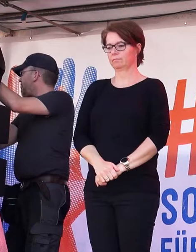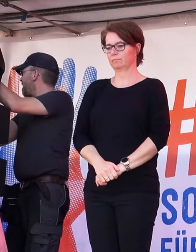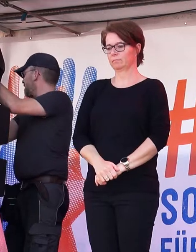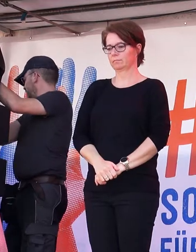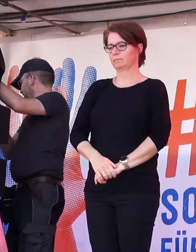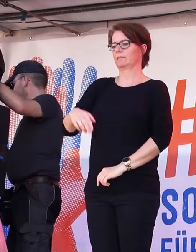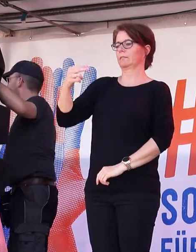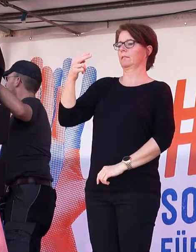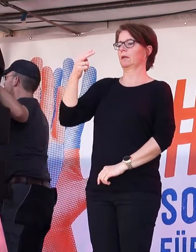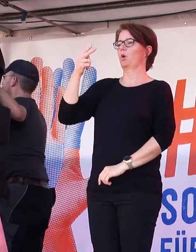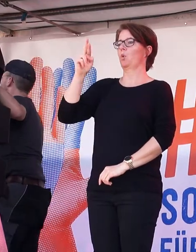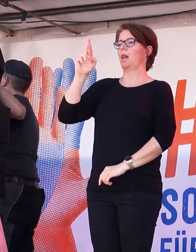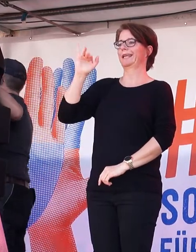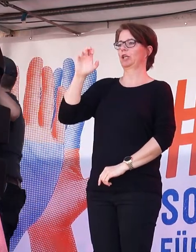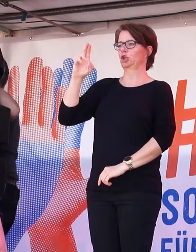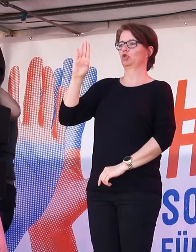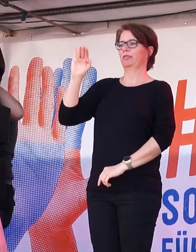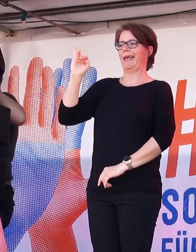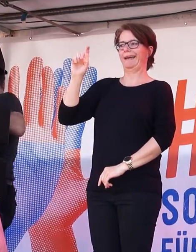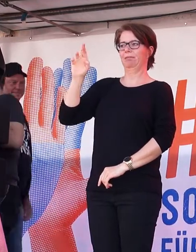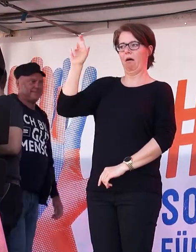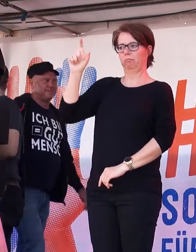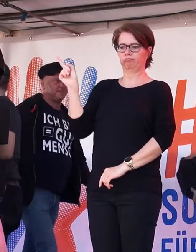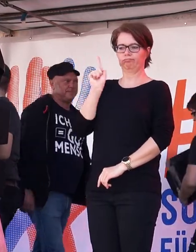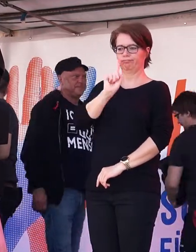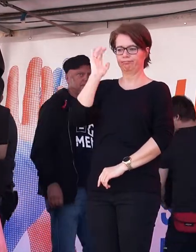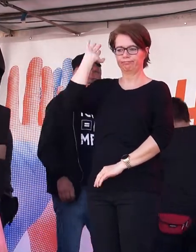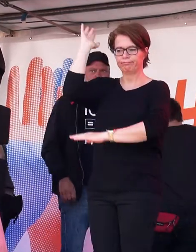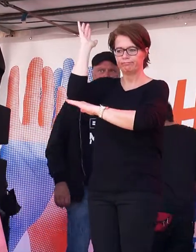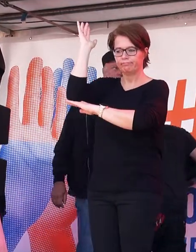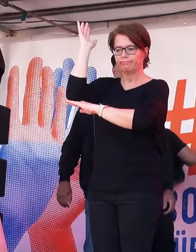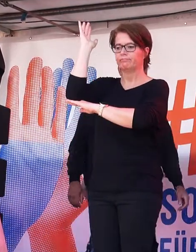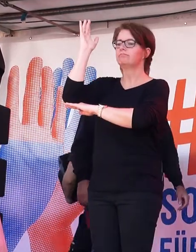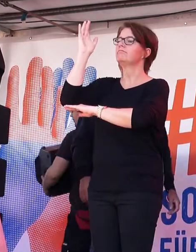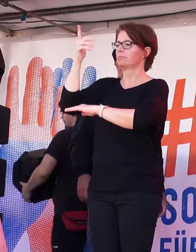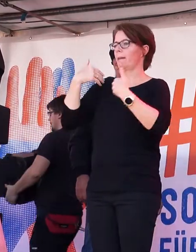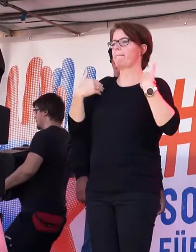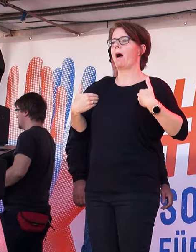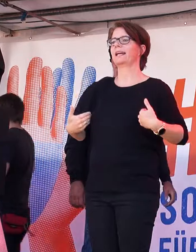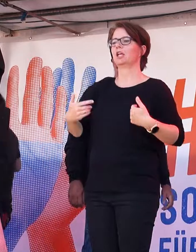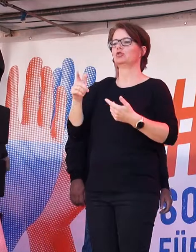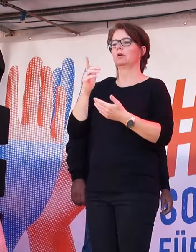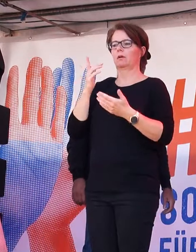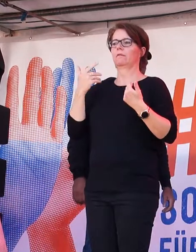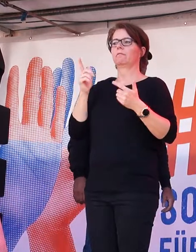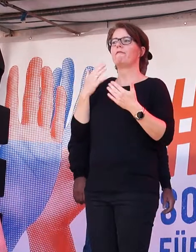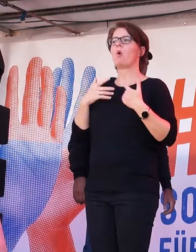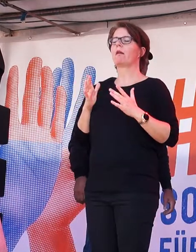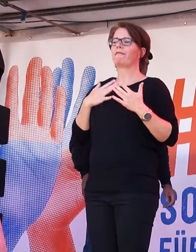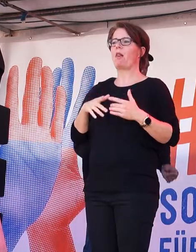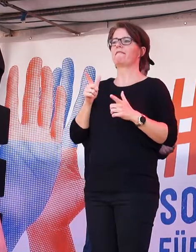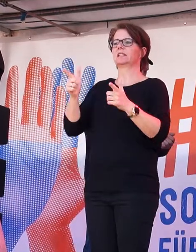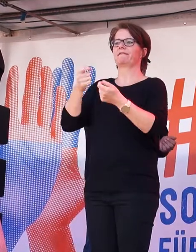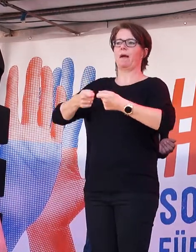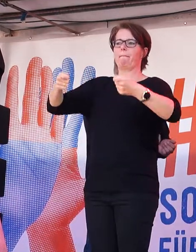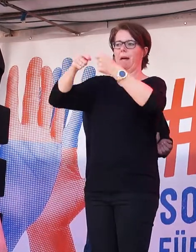Ulrich Schneider ist Hauptgeschäftsführer des Paritätischen Wohlfahrtsverbands, hat für uns auch schon mitgesprochen auf der Pressekonferenz